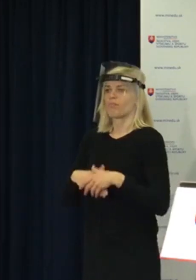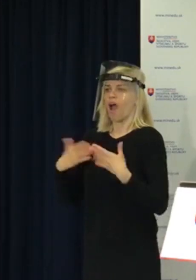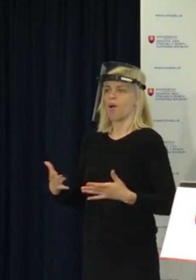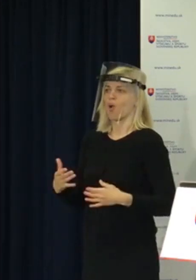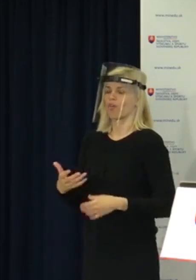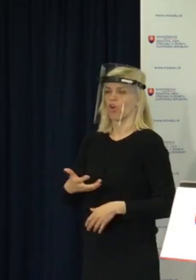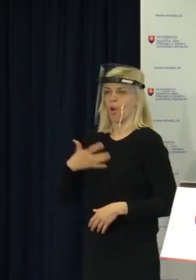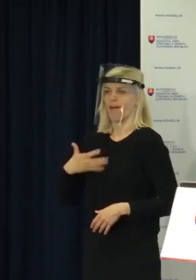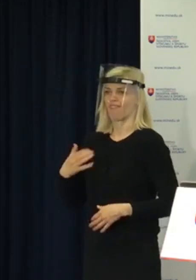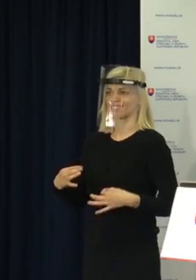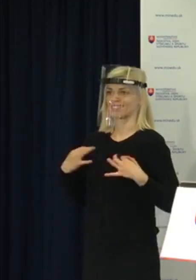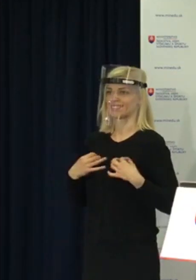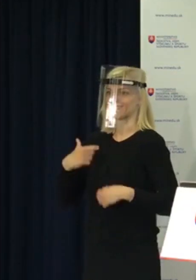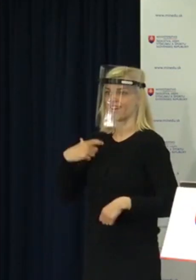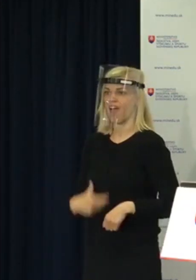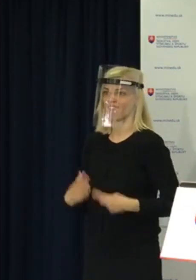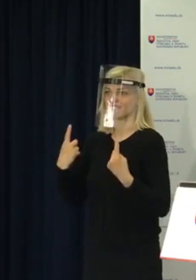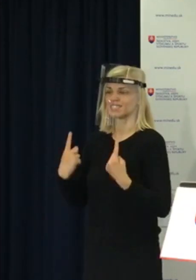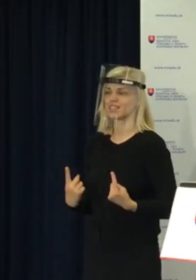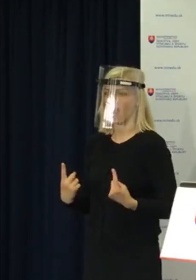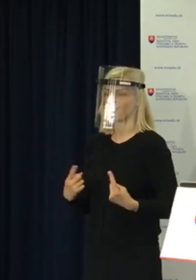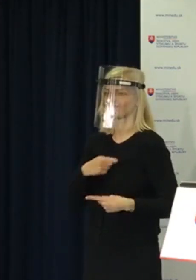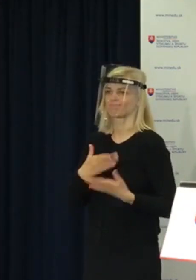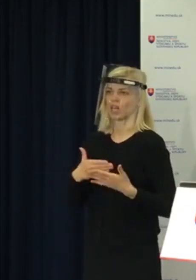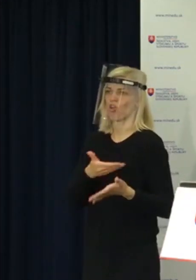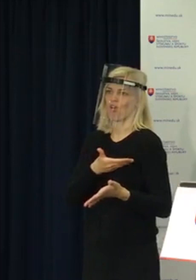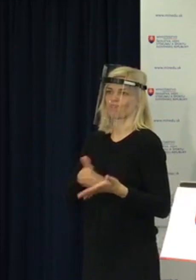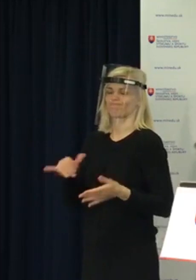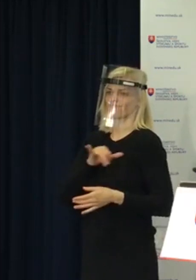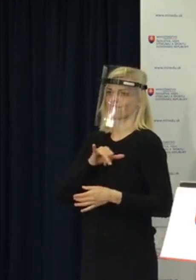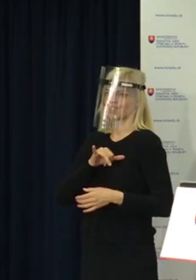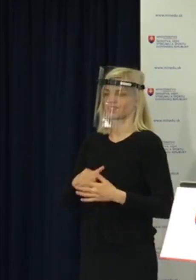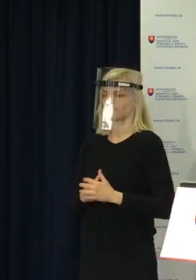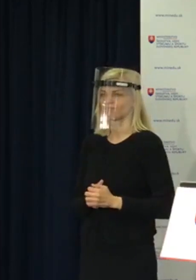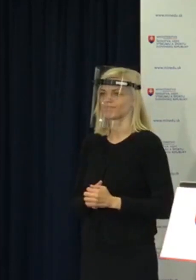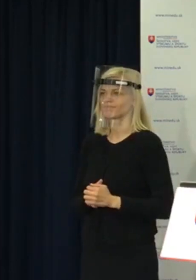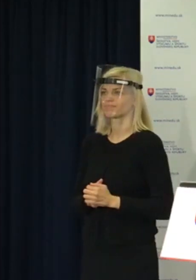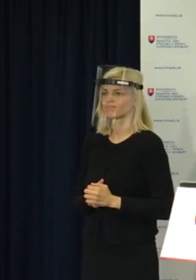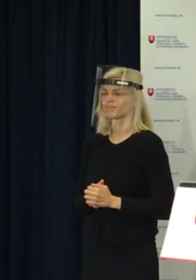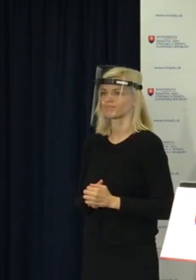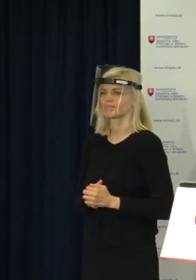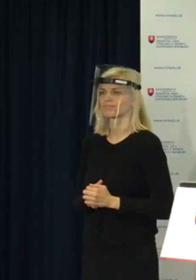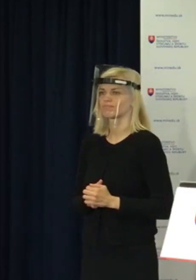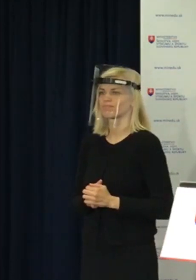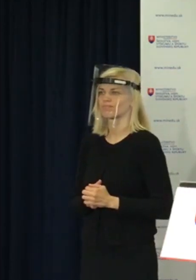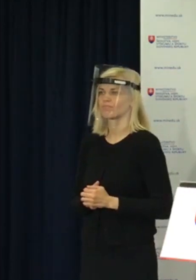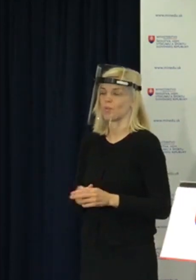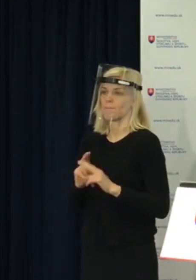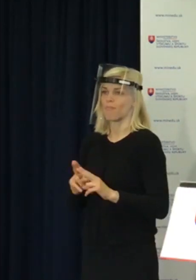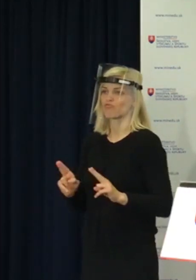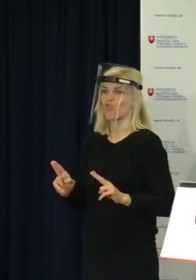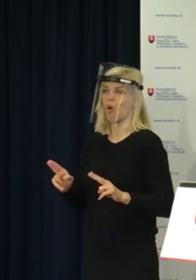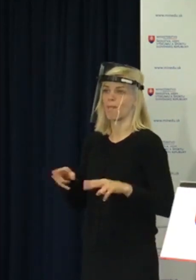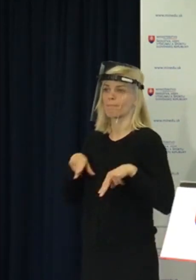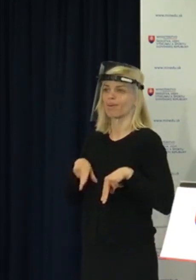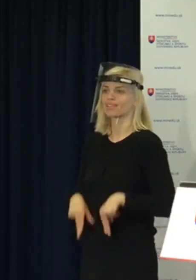tú prezenčnou formou. Mnohí sa určite budete pýtať, že bude veľmi málo predsedov maturitnej